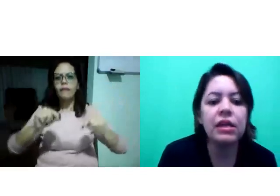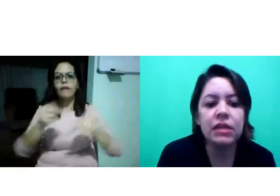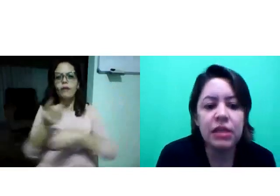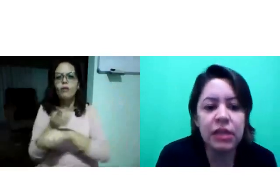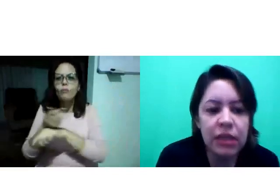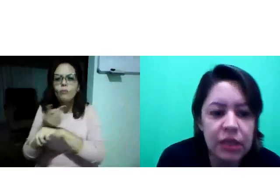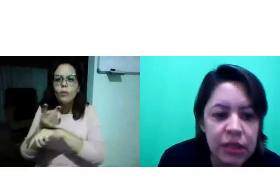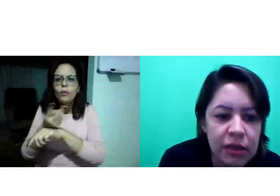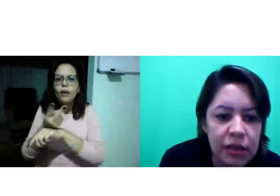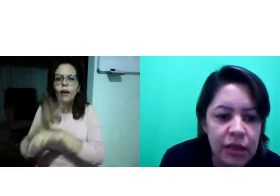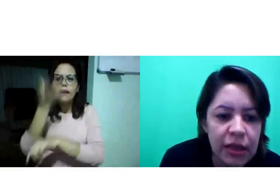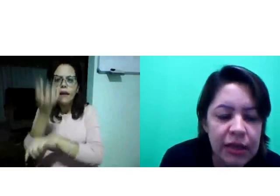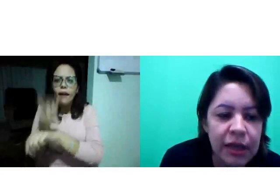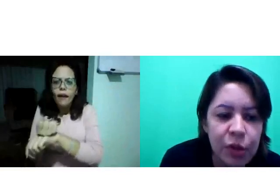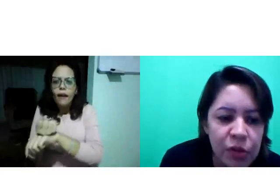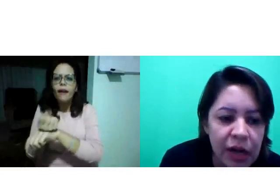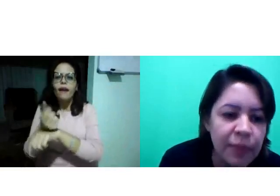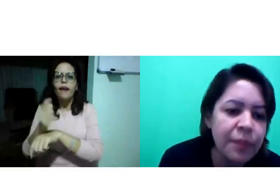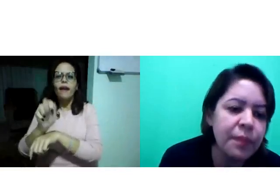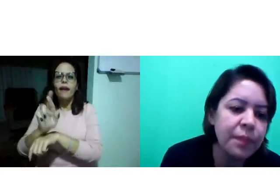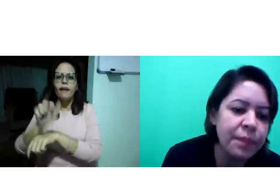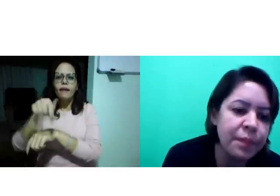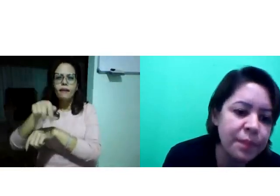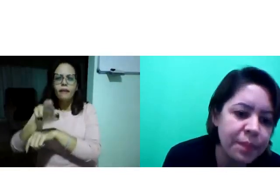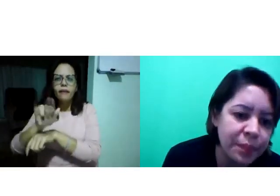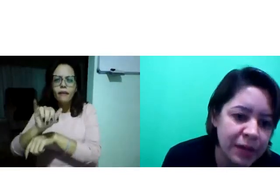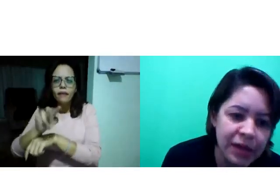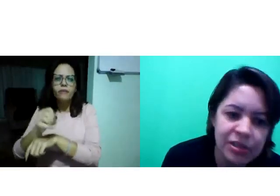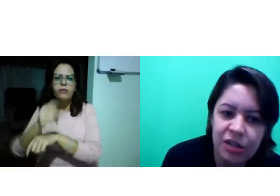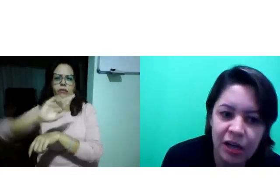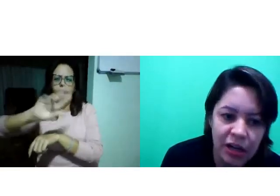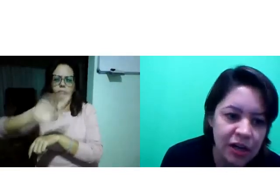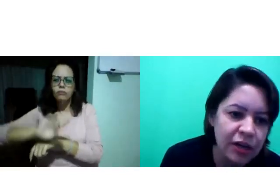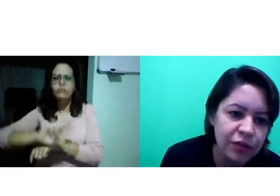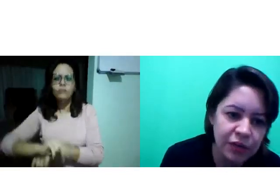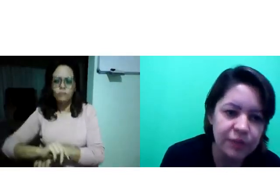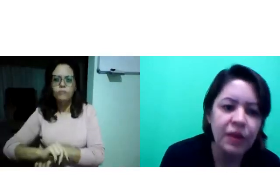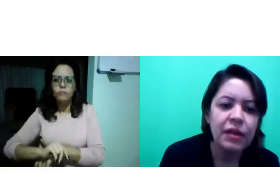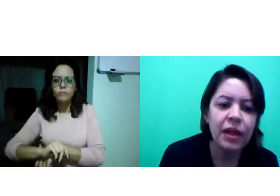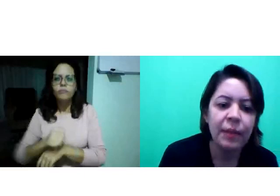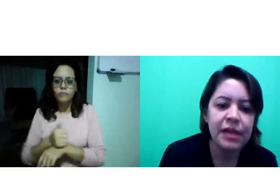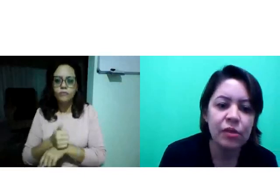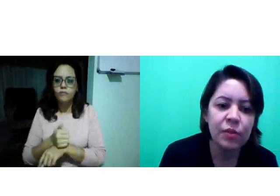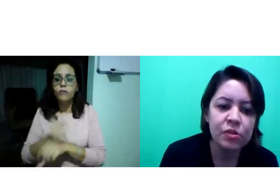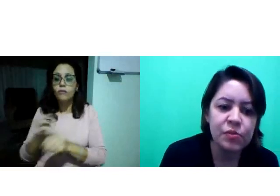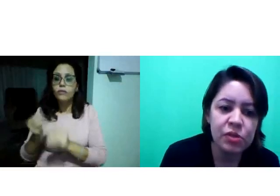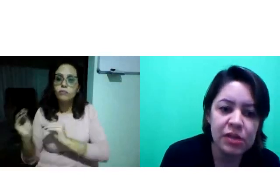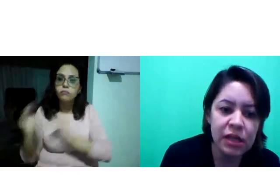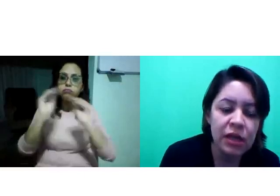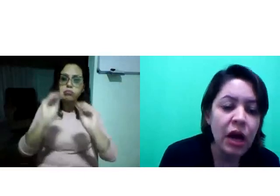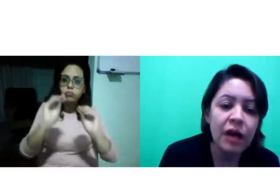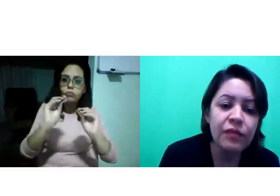Link, daí procurar para baixar, enfim, aparece algumas